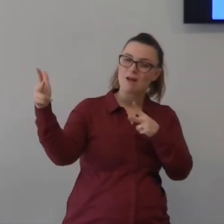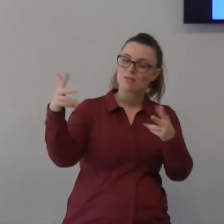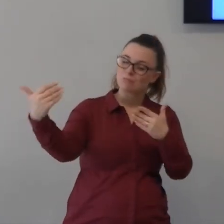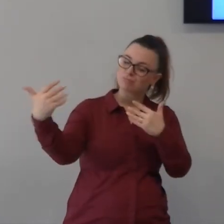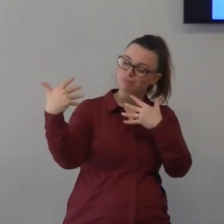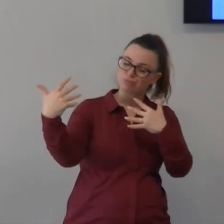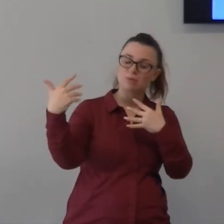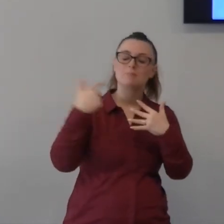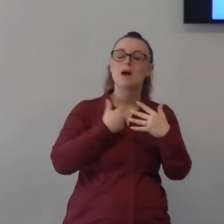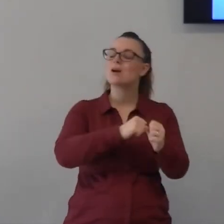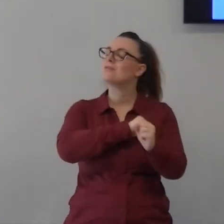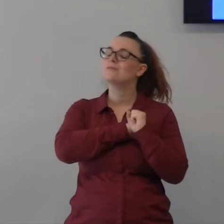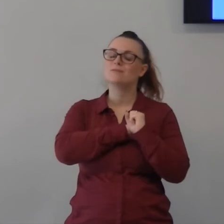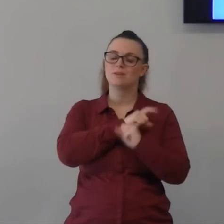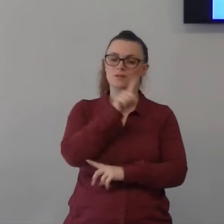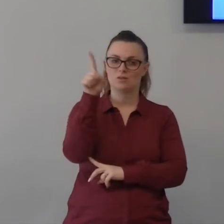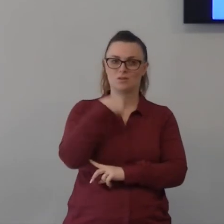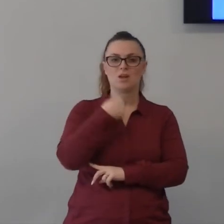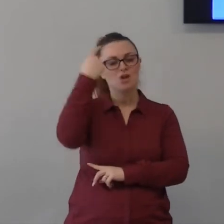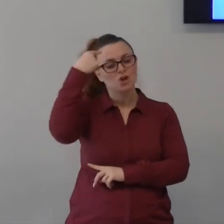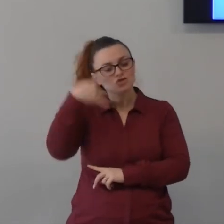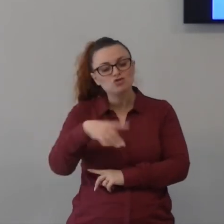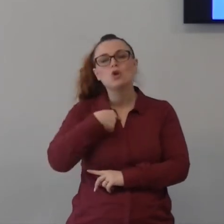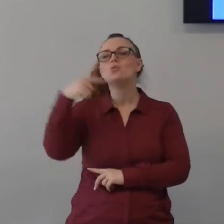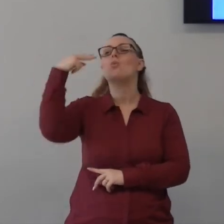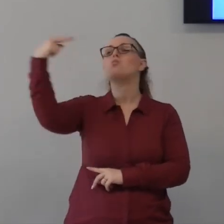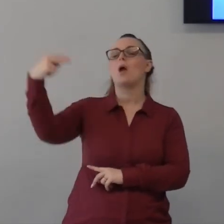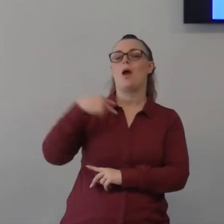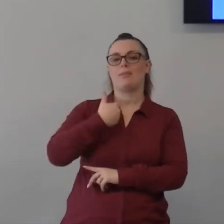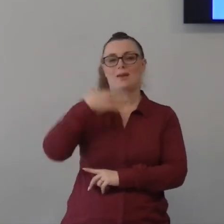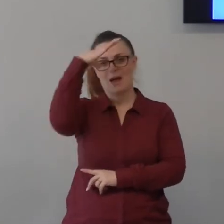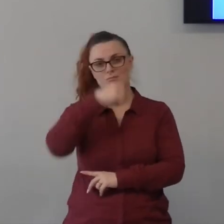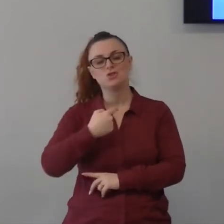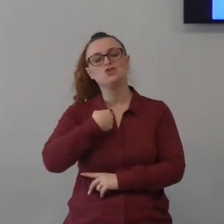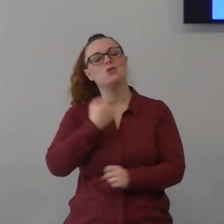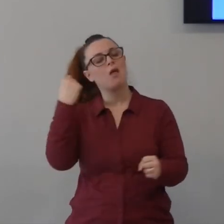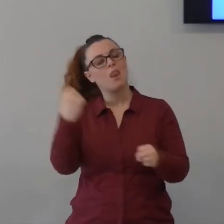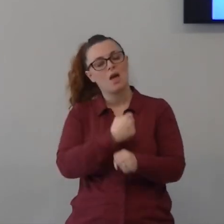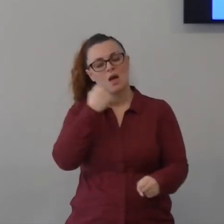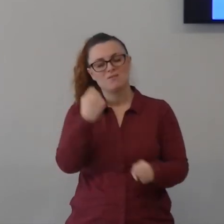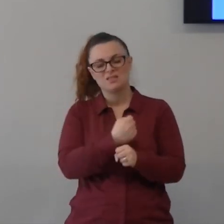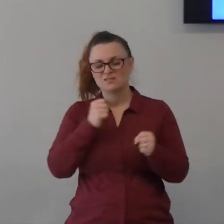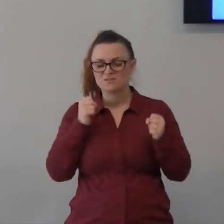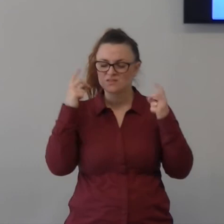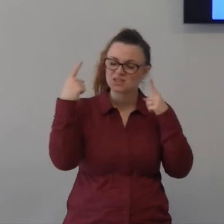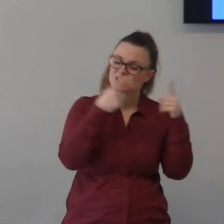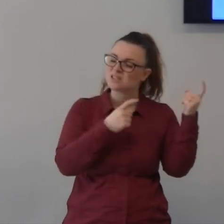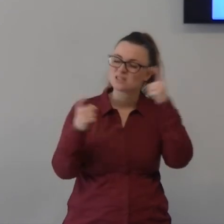perché so che tu stai guardando e stai vedendo la mia fatica il mio remare contro e